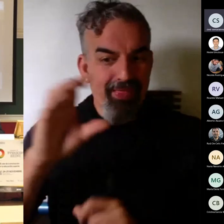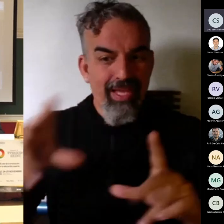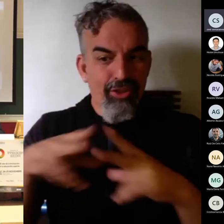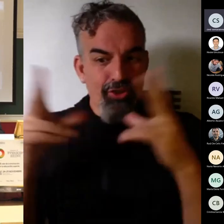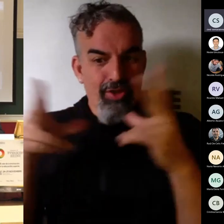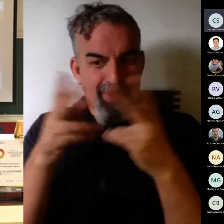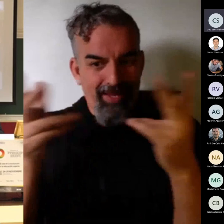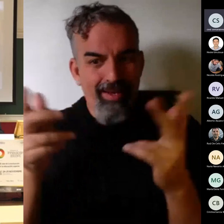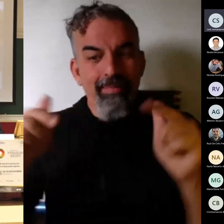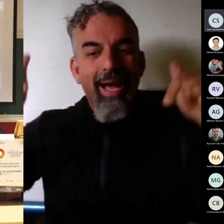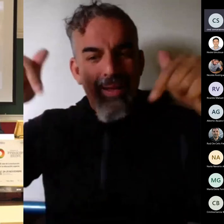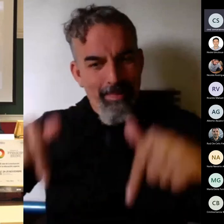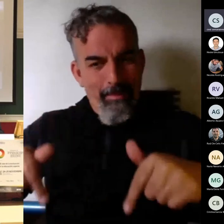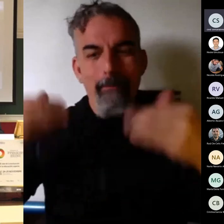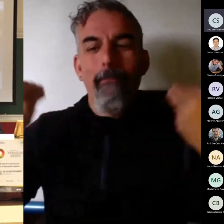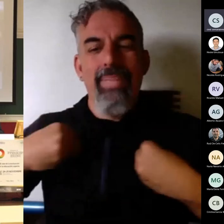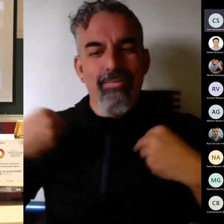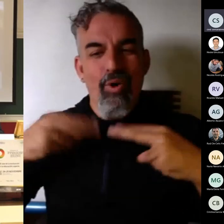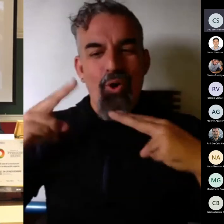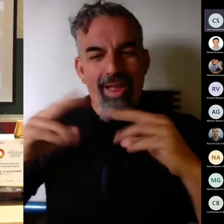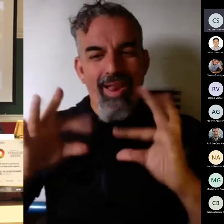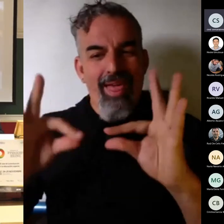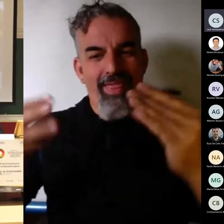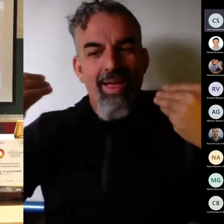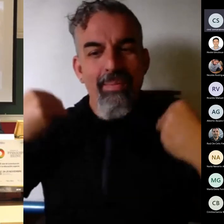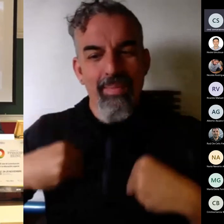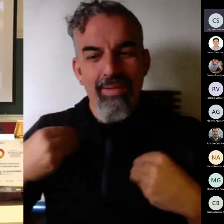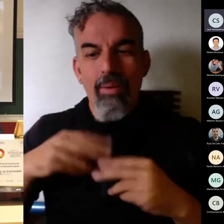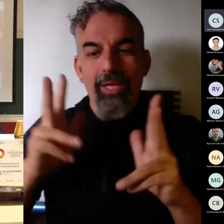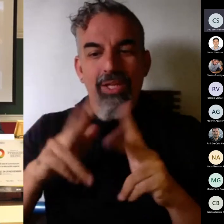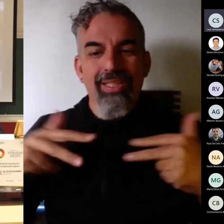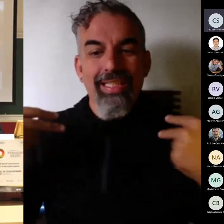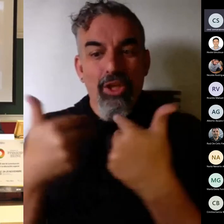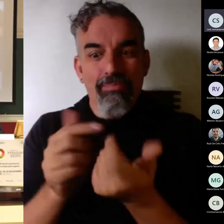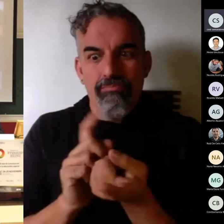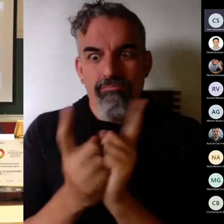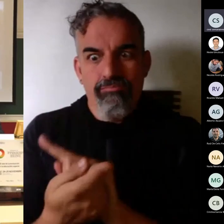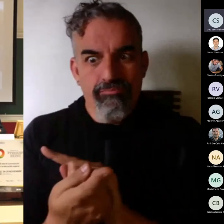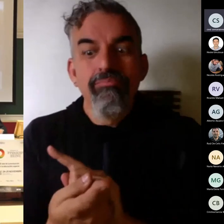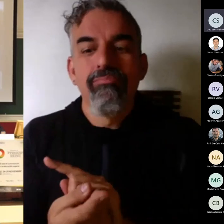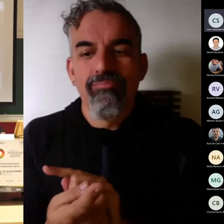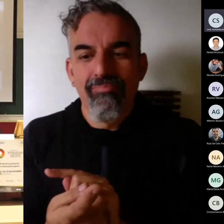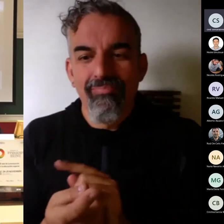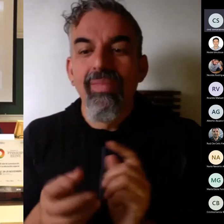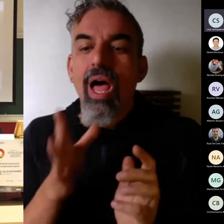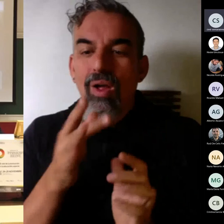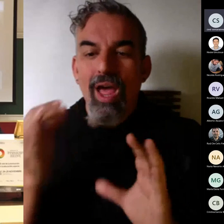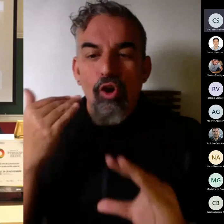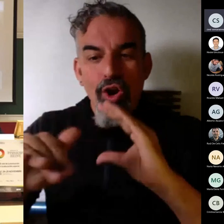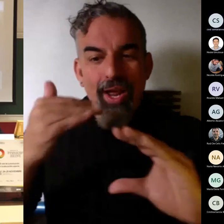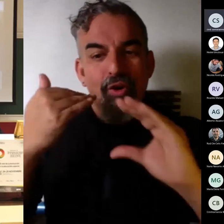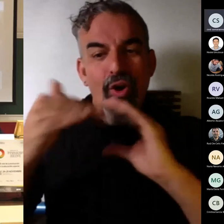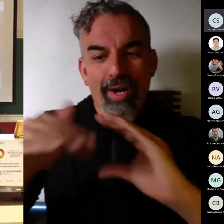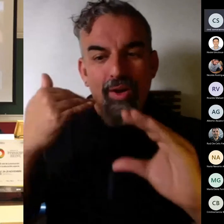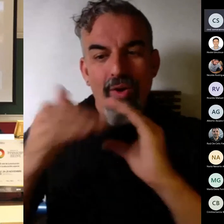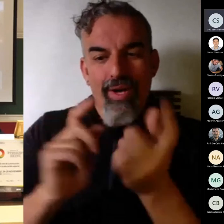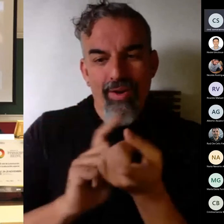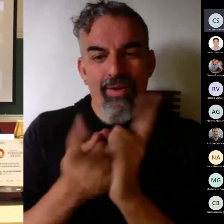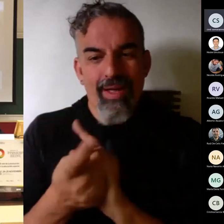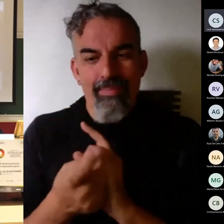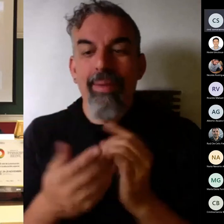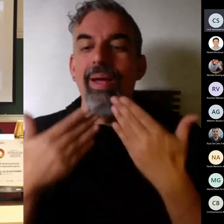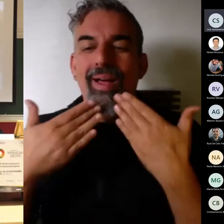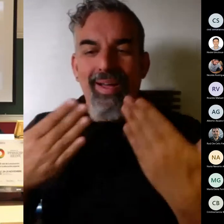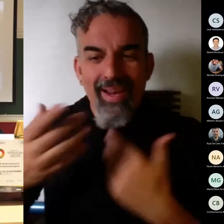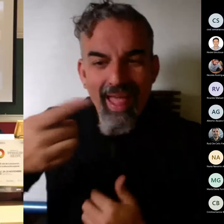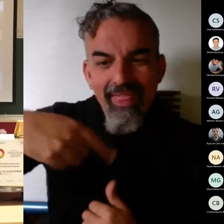Leila La Magna pero la sesión de Teams cambia así que por favor estad atentos a los correos que os mandamos muchísimas gracias